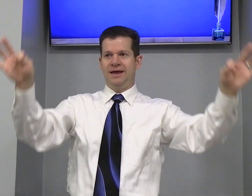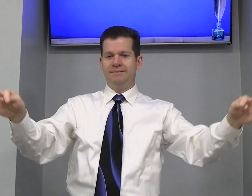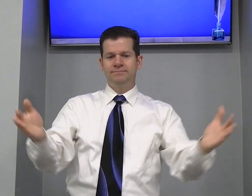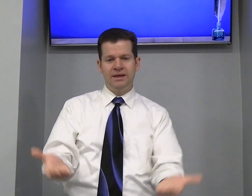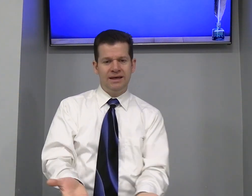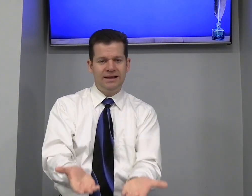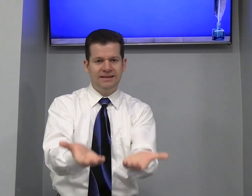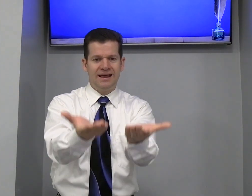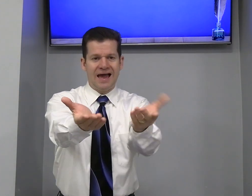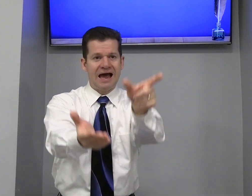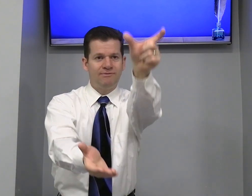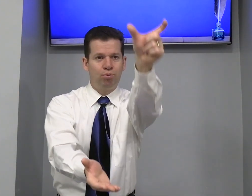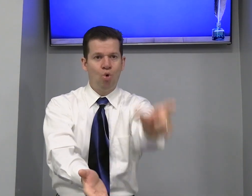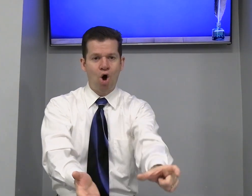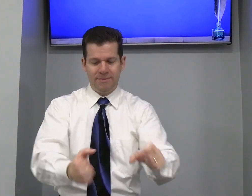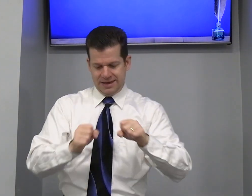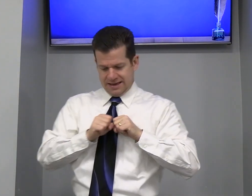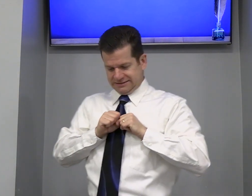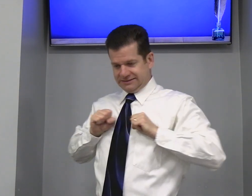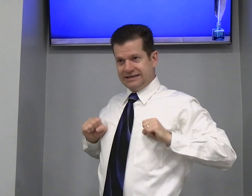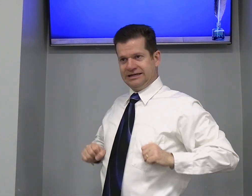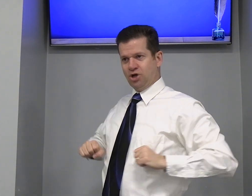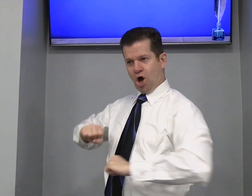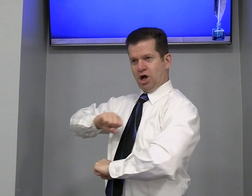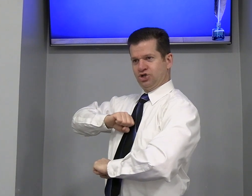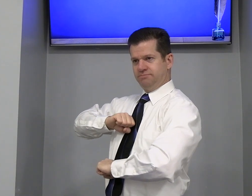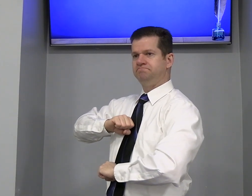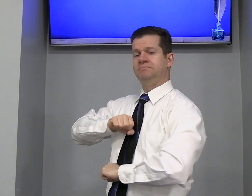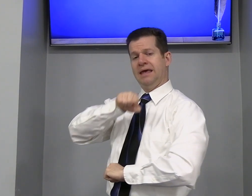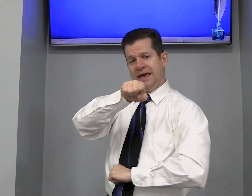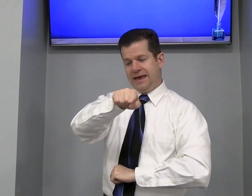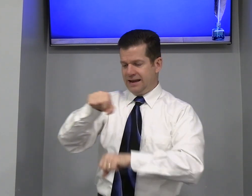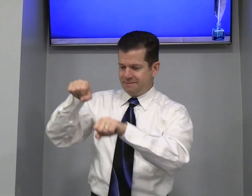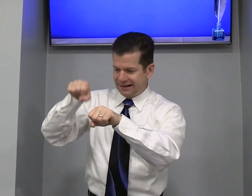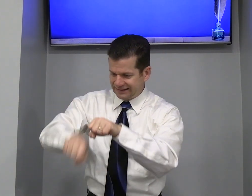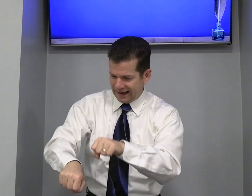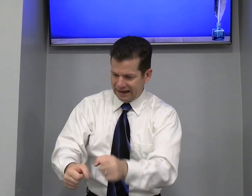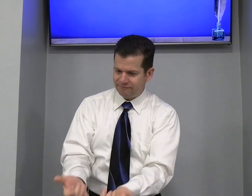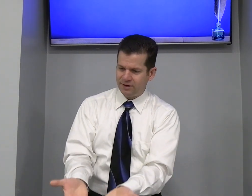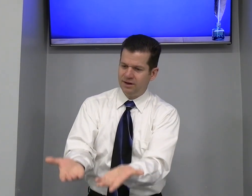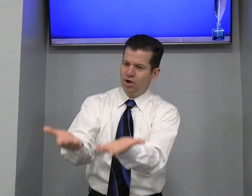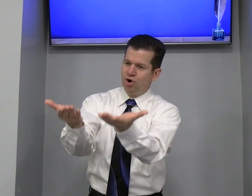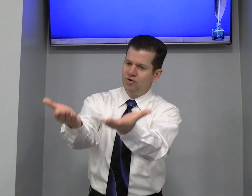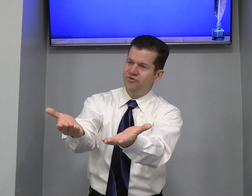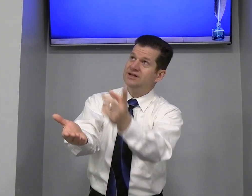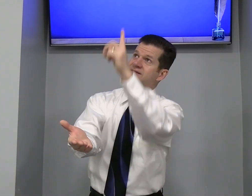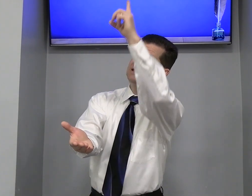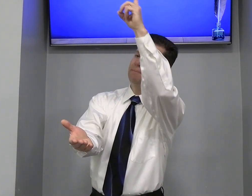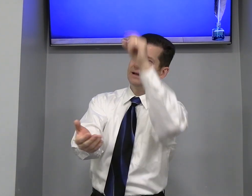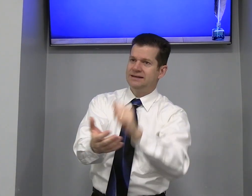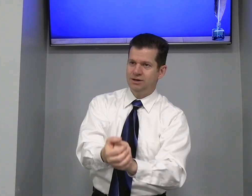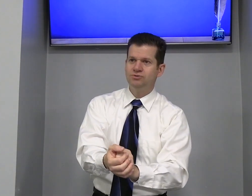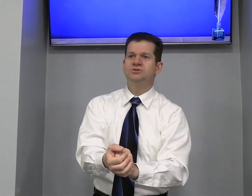Entregava Para o homem Sacerdote Ele matava Oferecia Para Deus